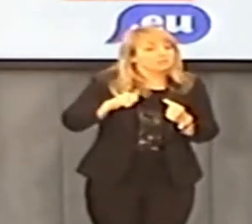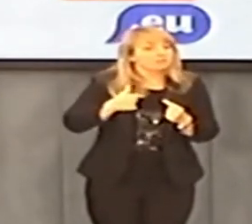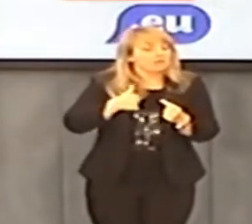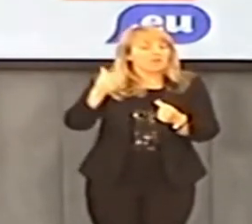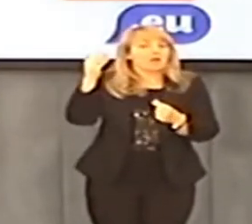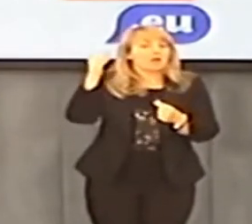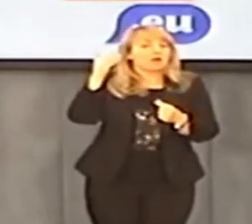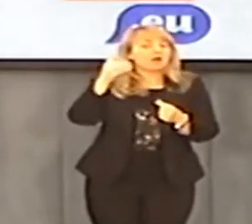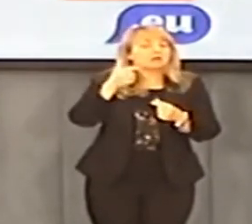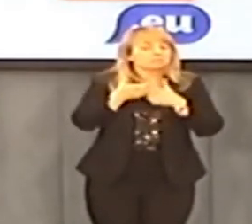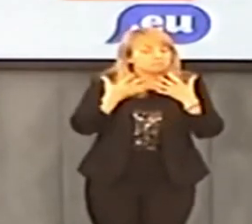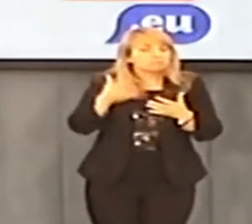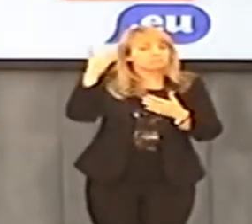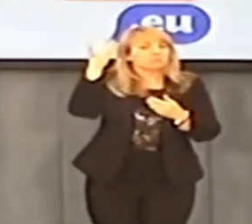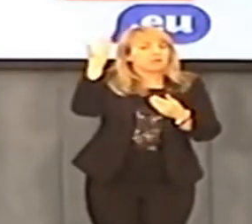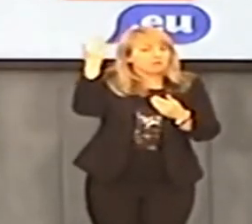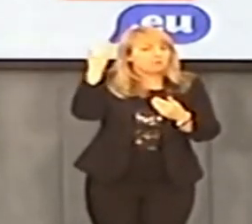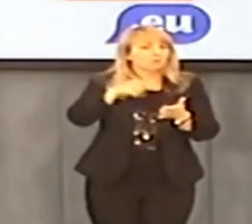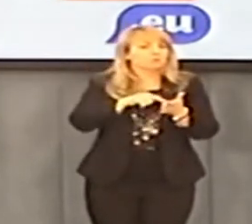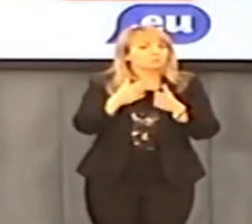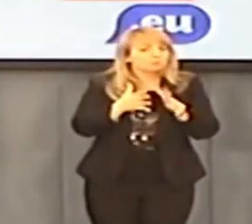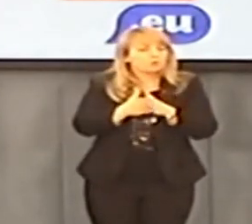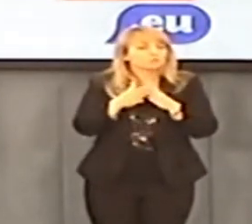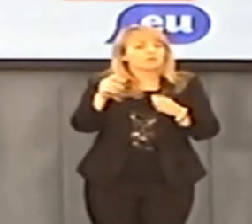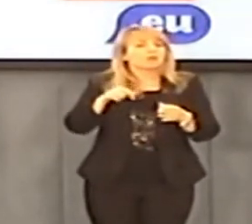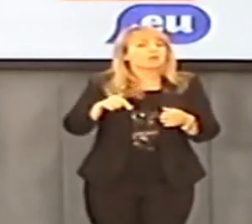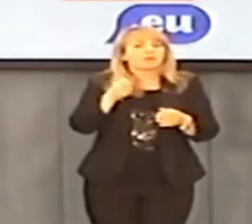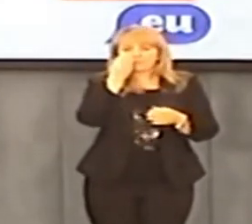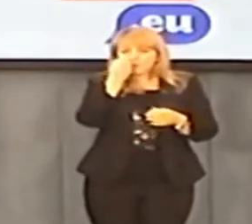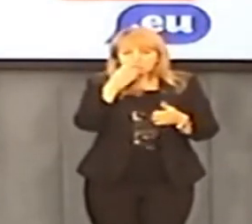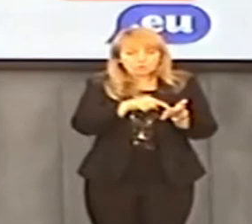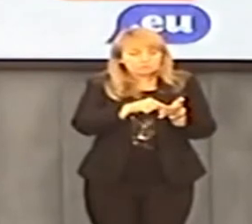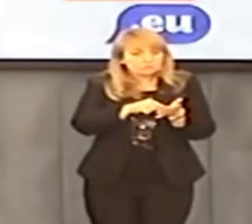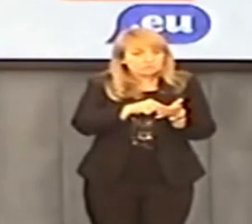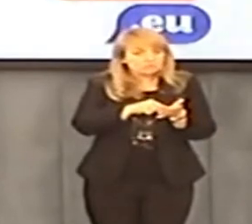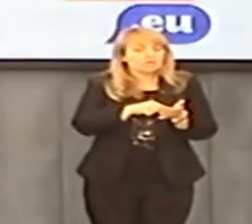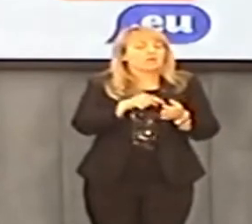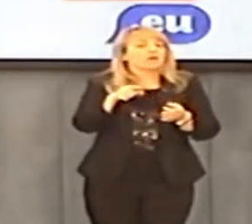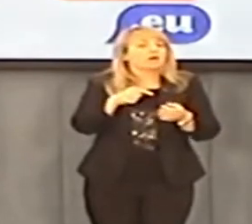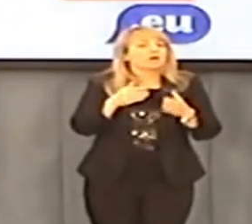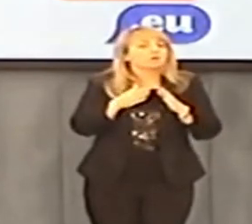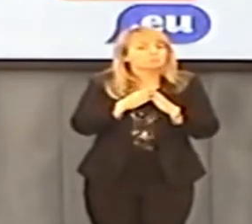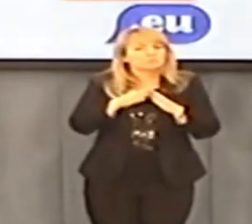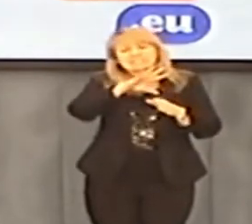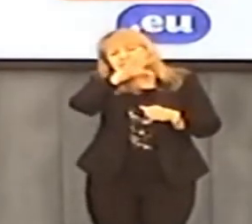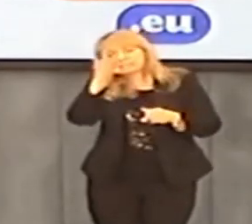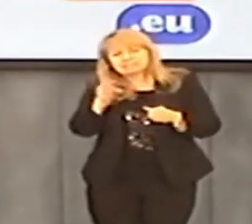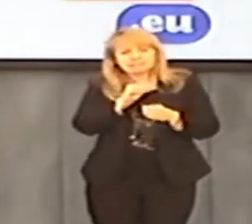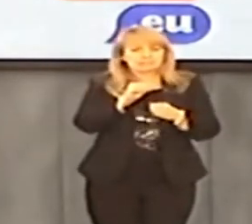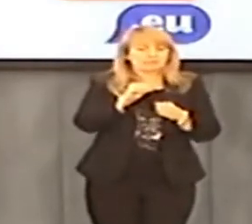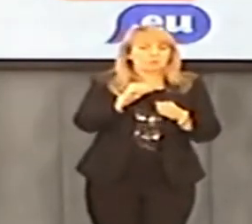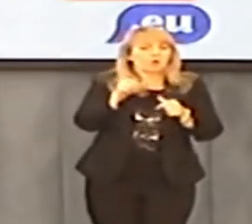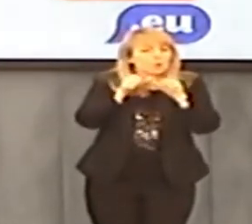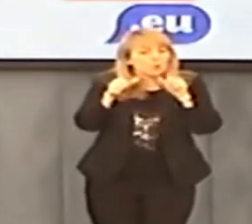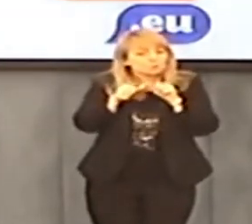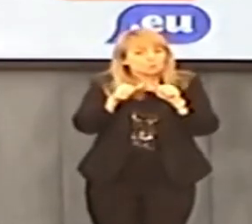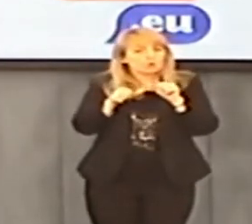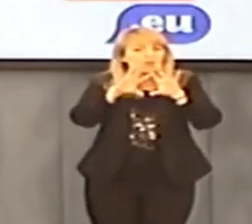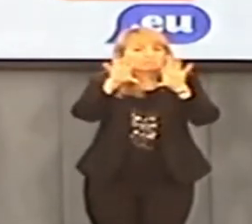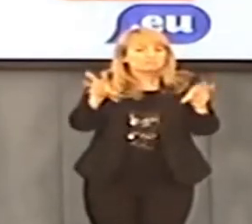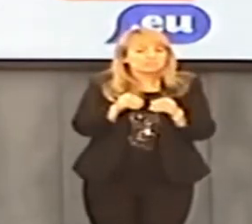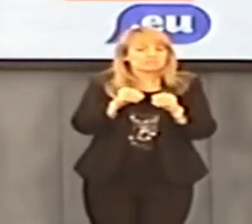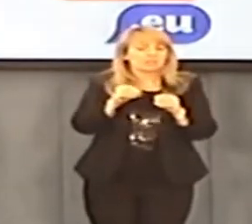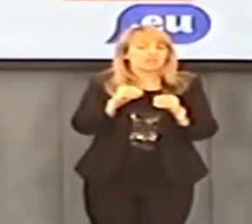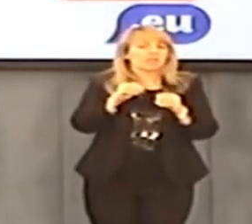temat. Dwa, oczekiwaliśmy i ponawiam ten apel do nowego szefa NIK-u Kwiatkowskiego-Krzysztofa